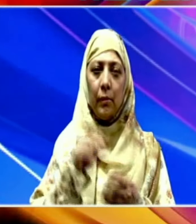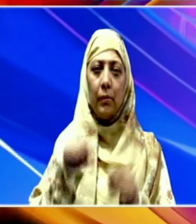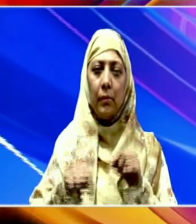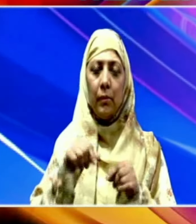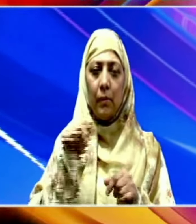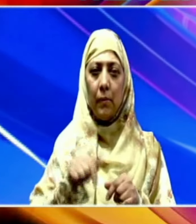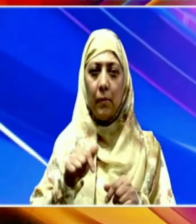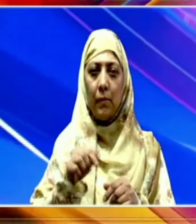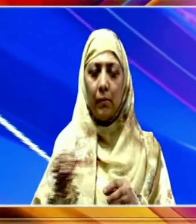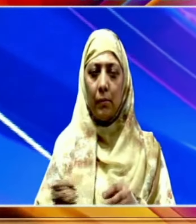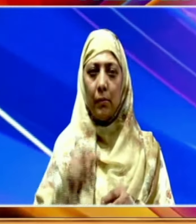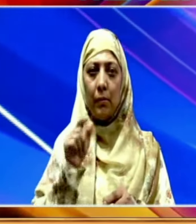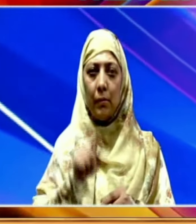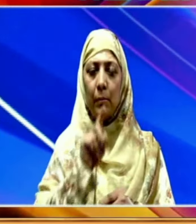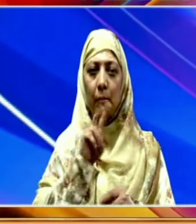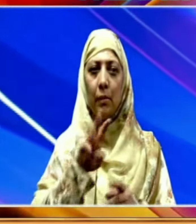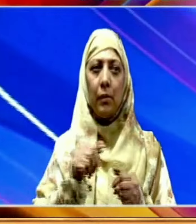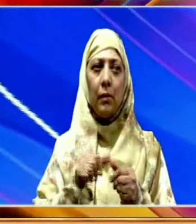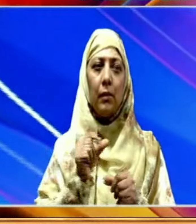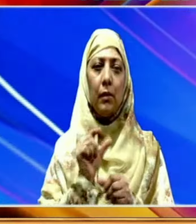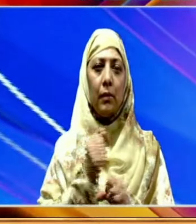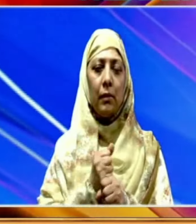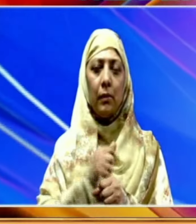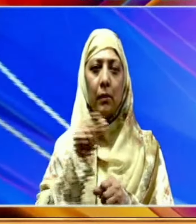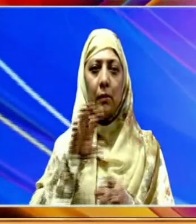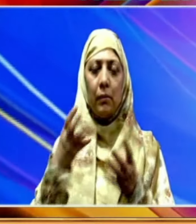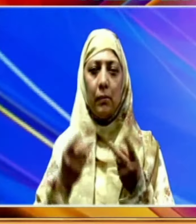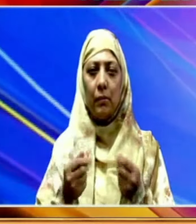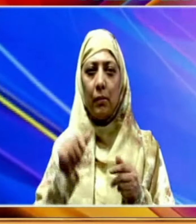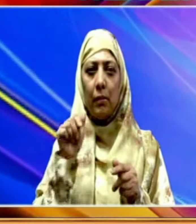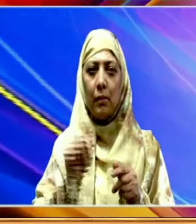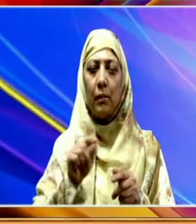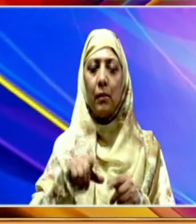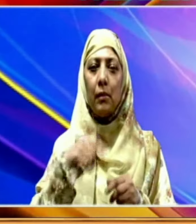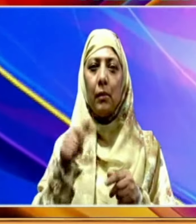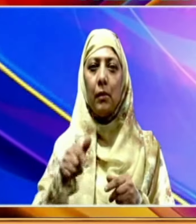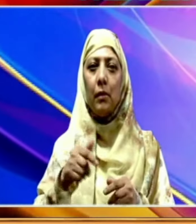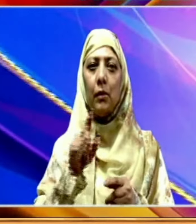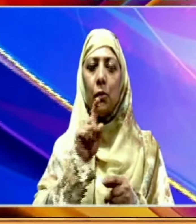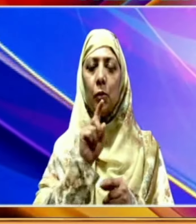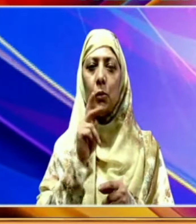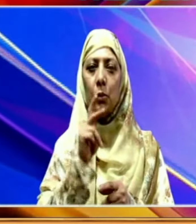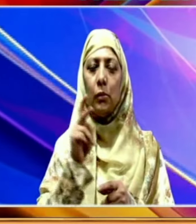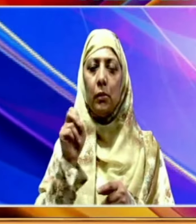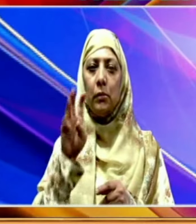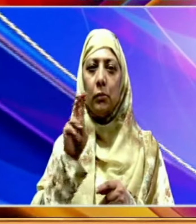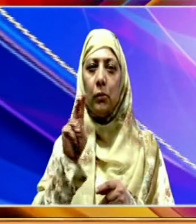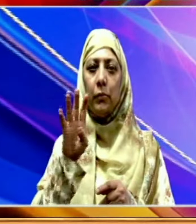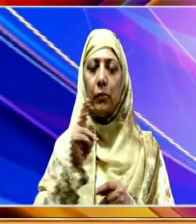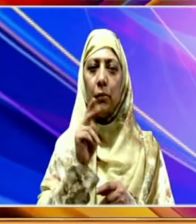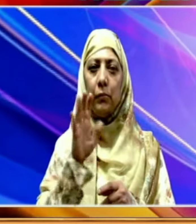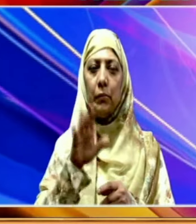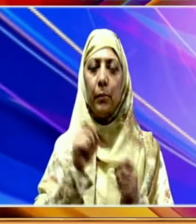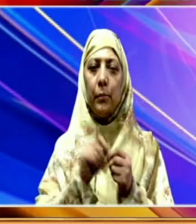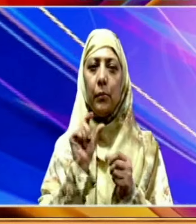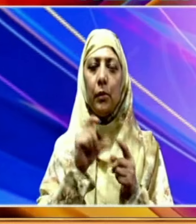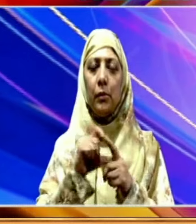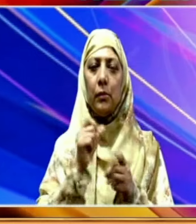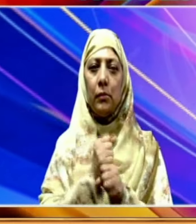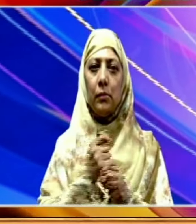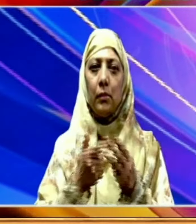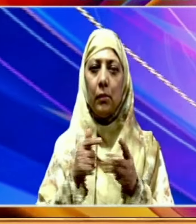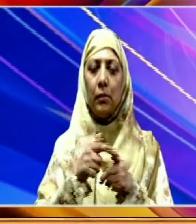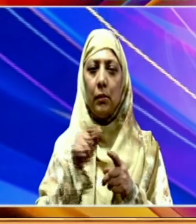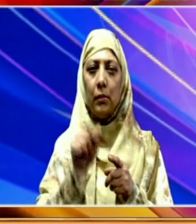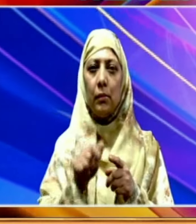اجلاس باراگس کو ختم ہوگا اور اس اجلاس میں سولہ نشستیں ہوں گی اس اجلاس میں دوہزار چوبیس پچیس کے مرکزی بجٹ سے متعلق مالی